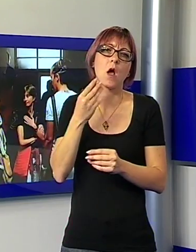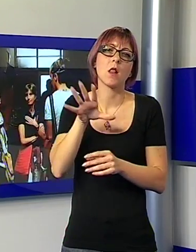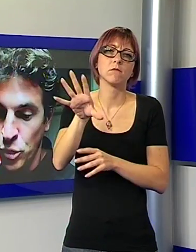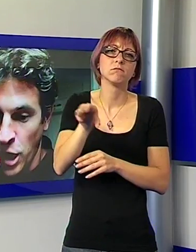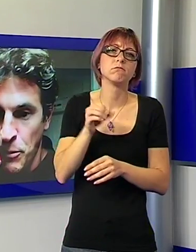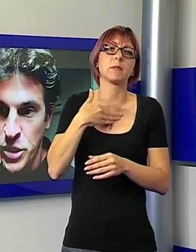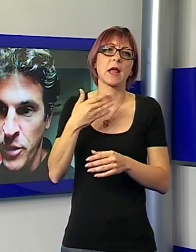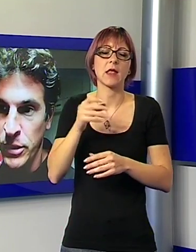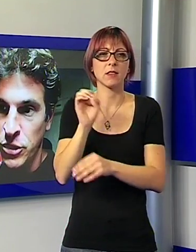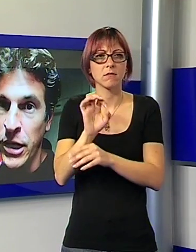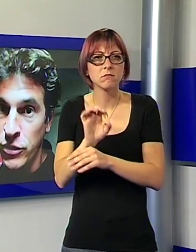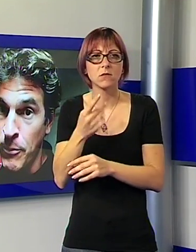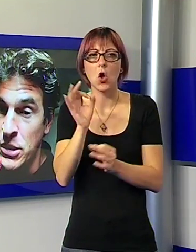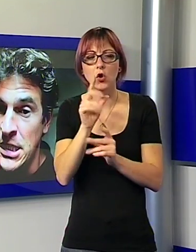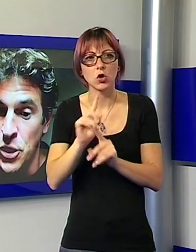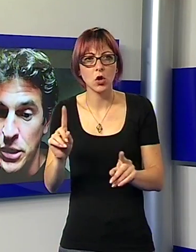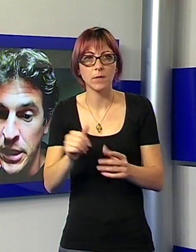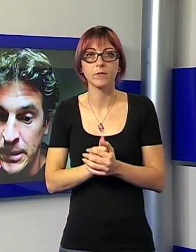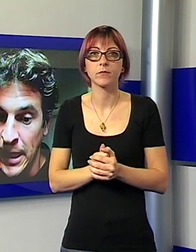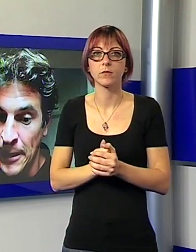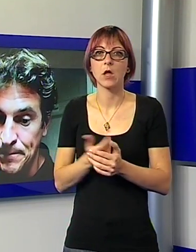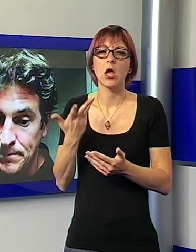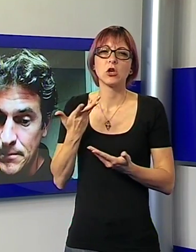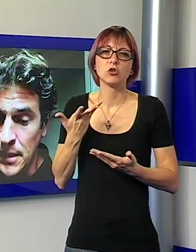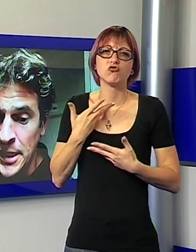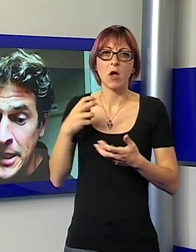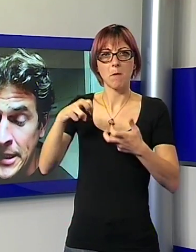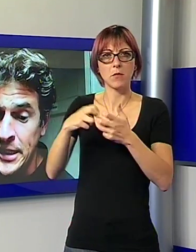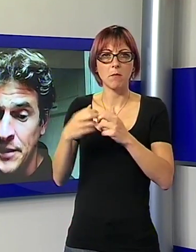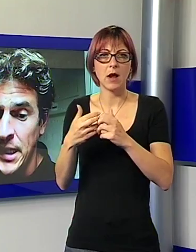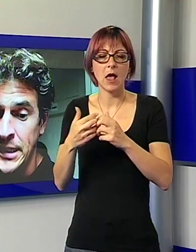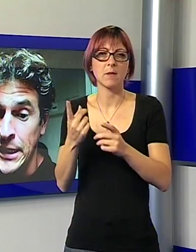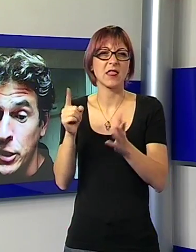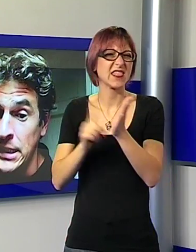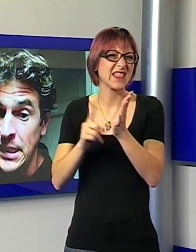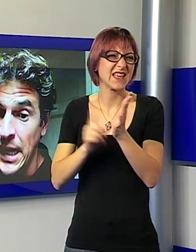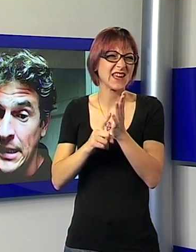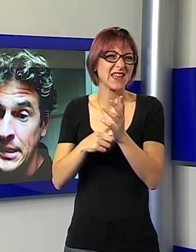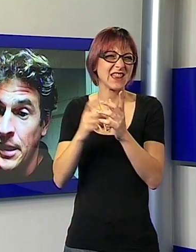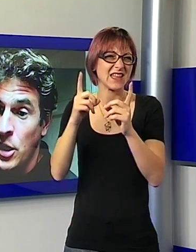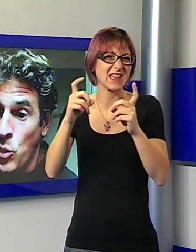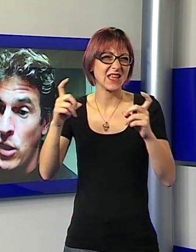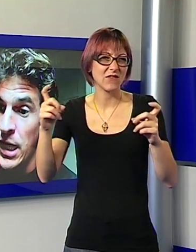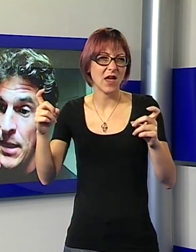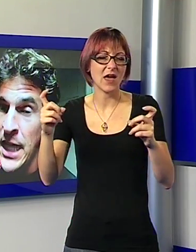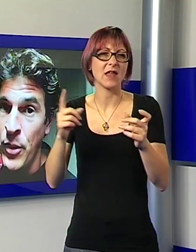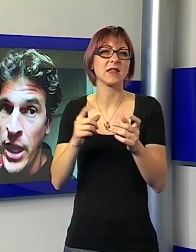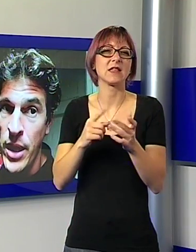Purtroppo ci sono delle sovrapposizioni tra i diritti tra diverse categorie di insegnanti. Quello che lamentiamo è una